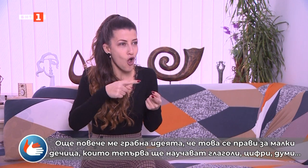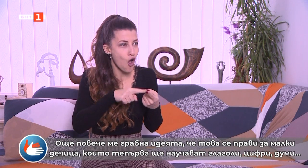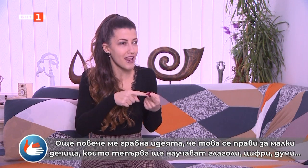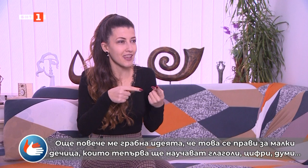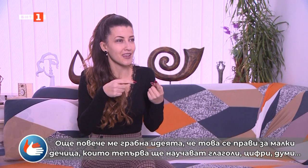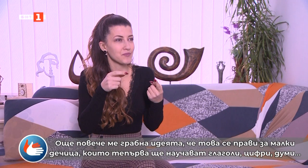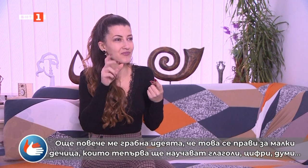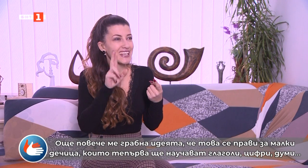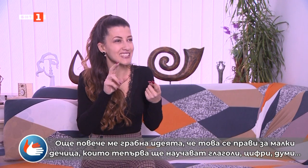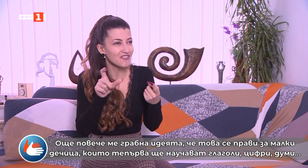цифри, думи.